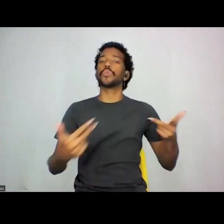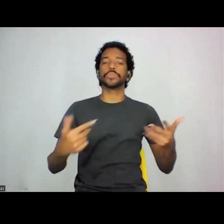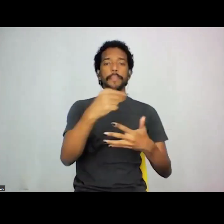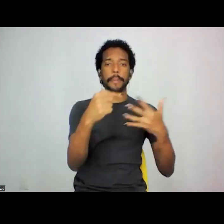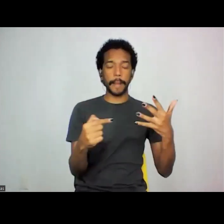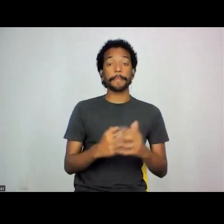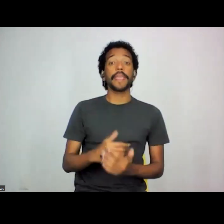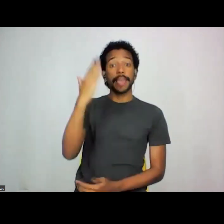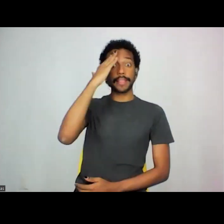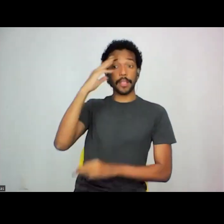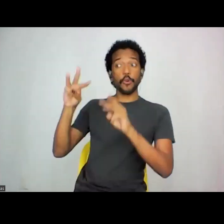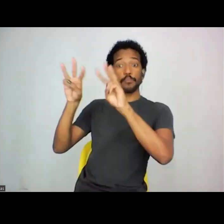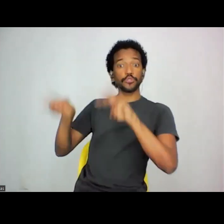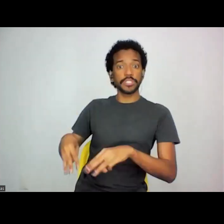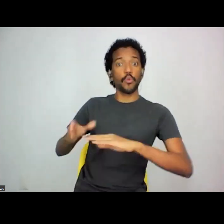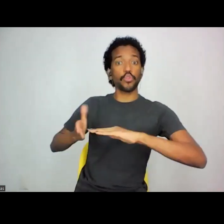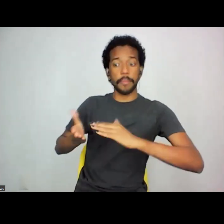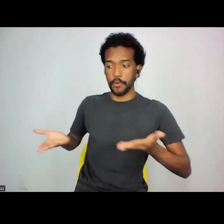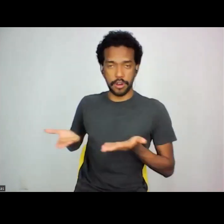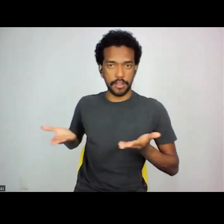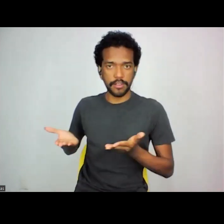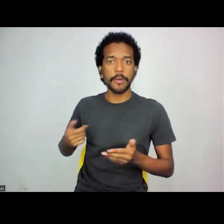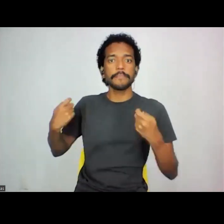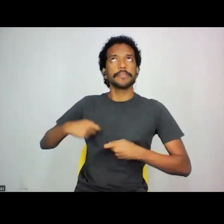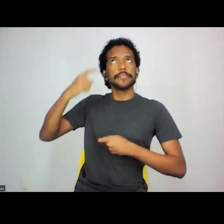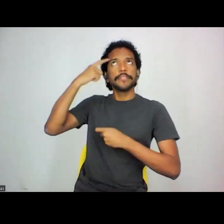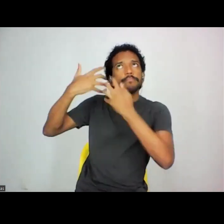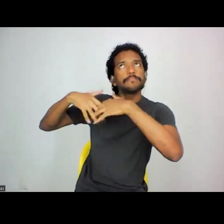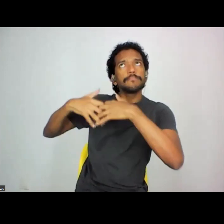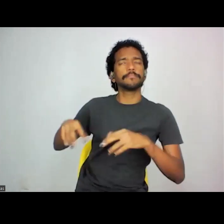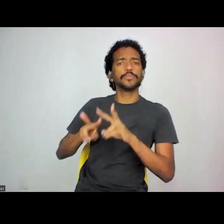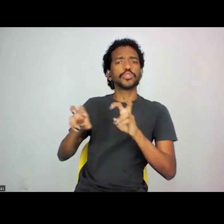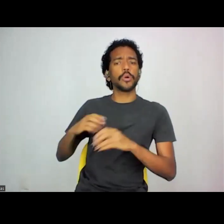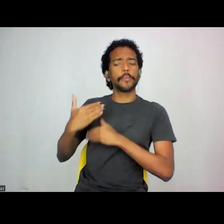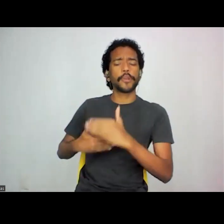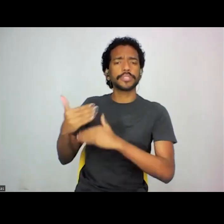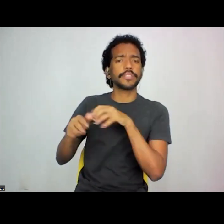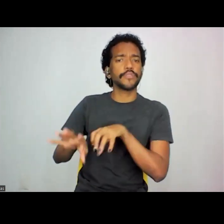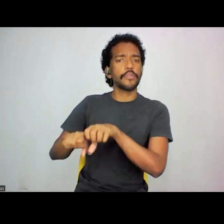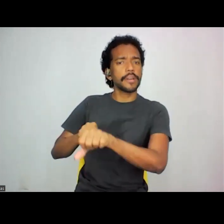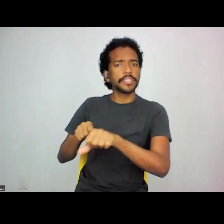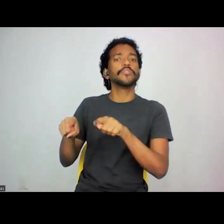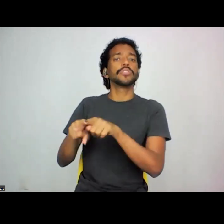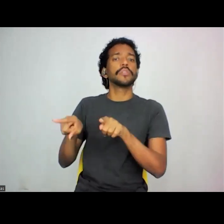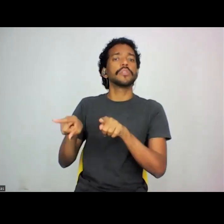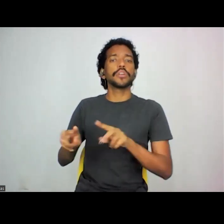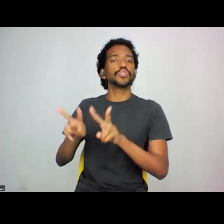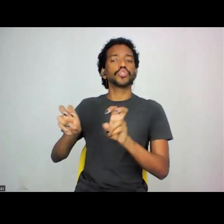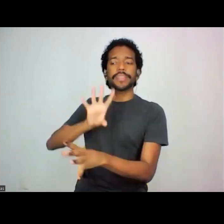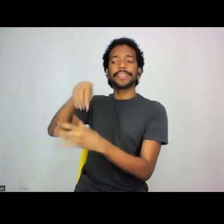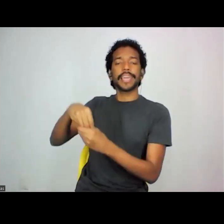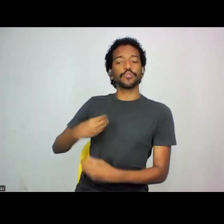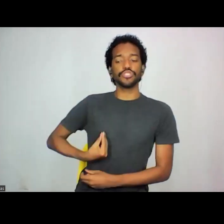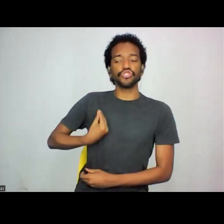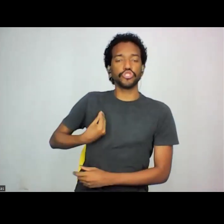deve refletir de forma crítica sobre esses processos formativos, sobre a própria razão de ser dos museus,